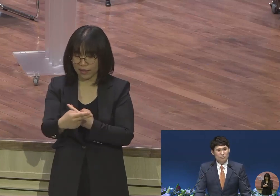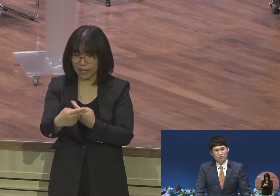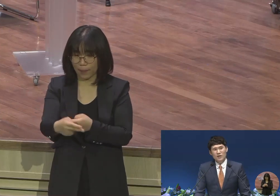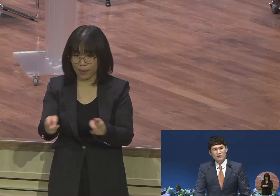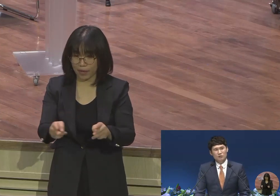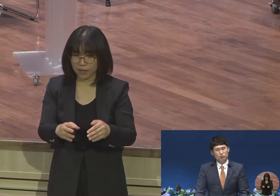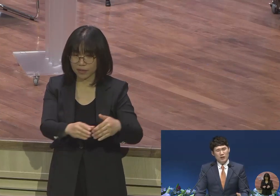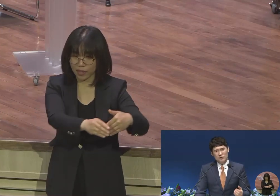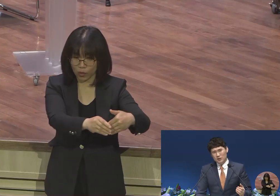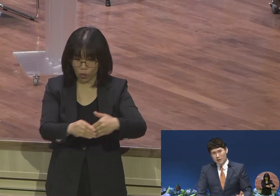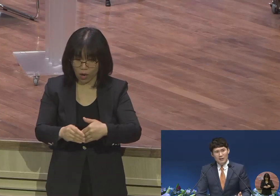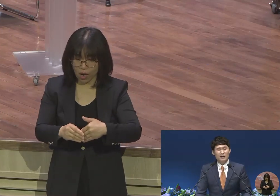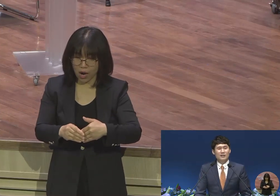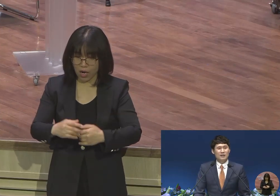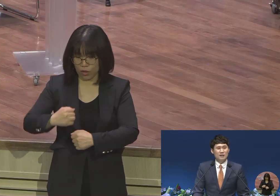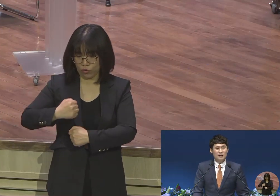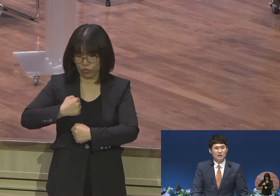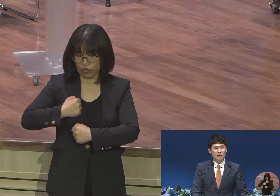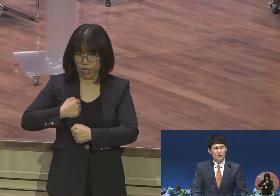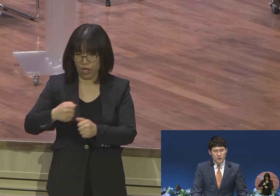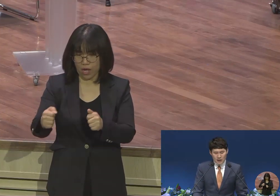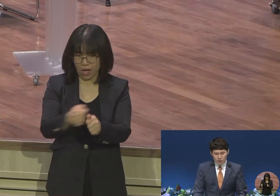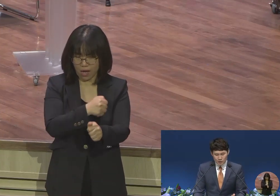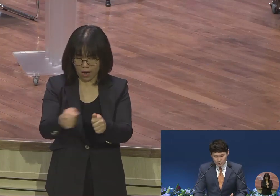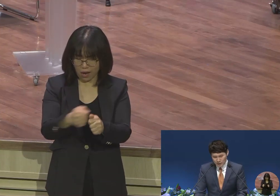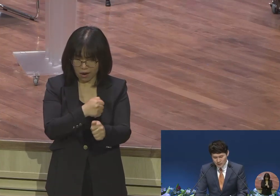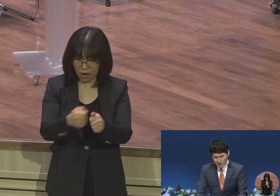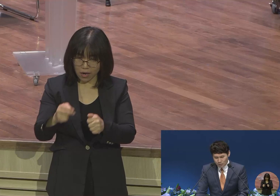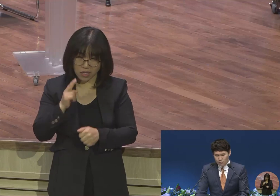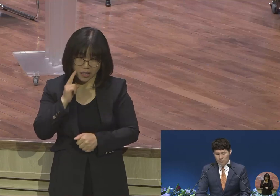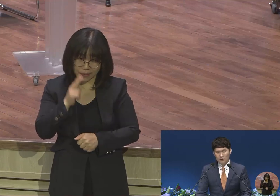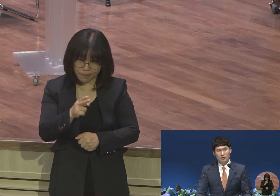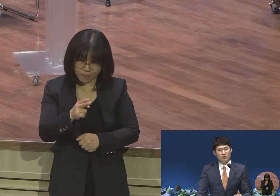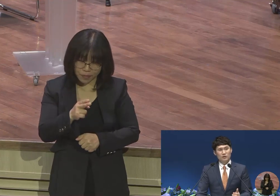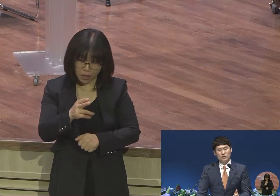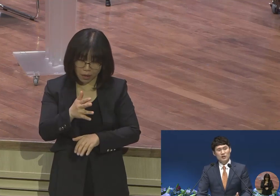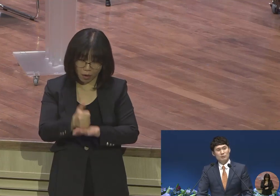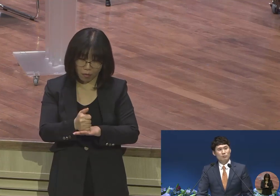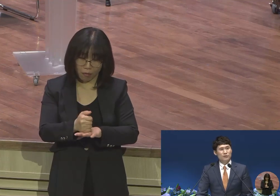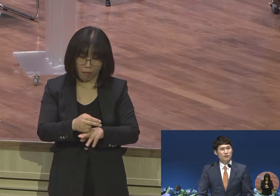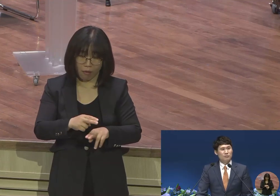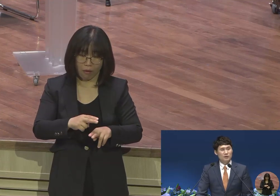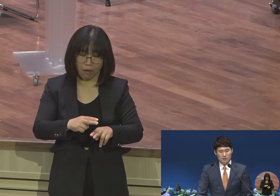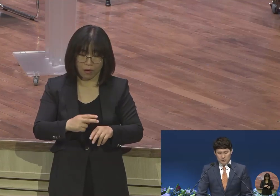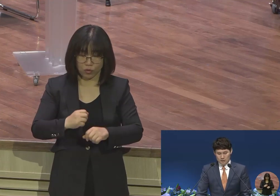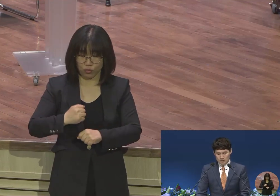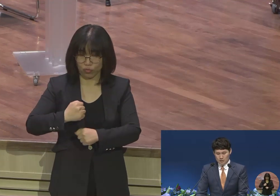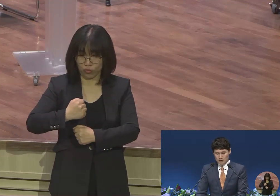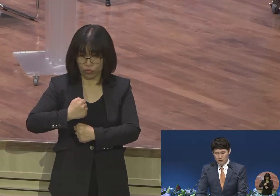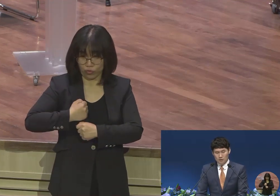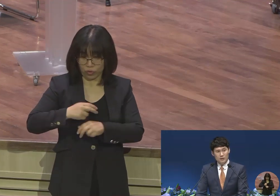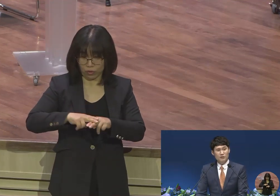군대에서 구타를 심하게 당하다가 전역하지 말자 바로 귀신에게 잡혀버린 거예요 그래서